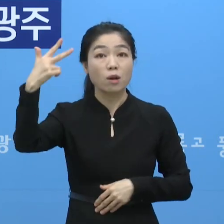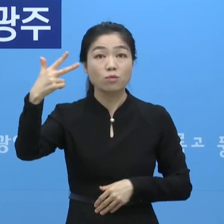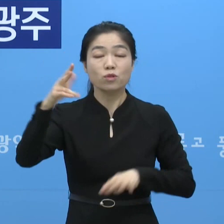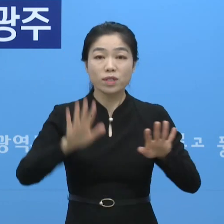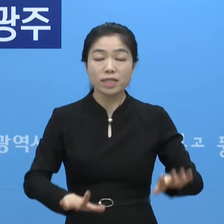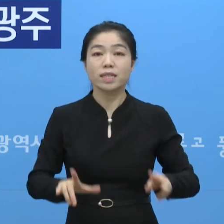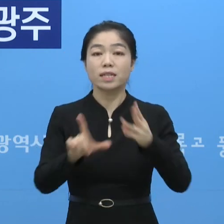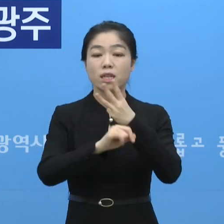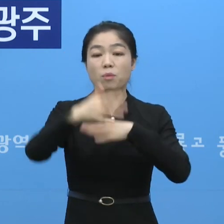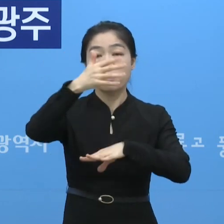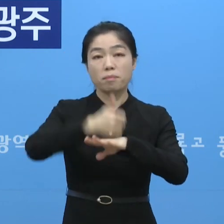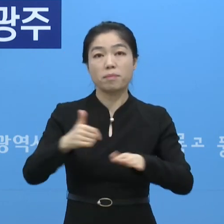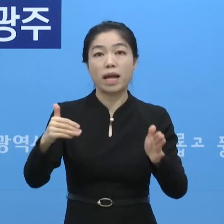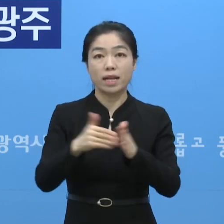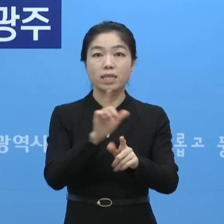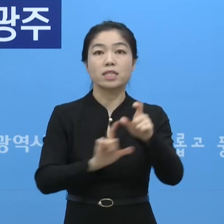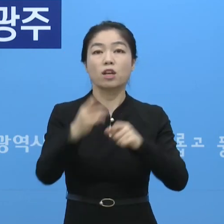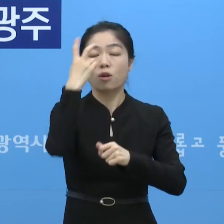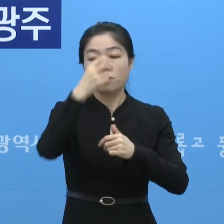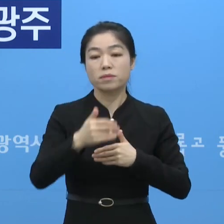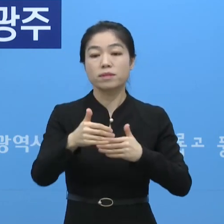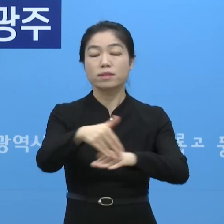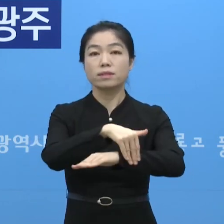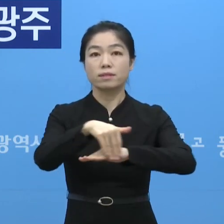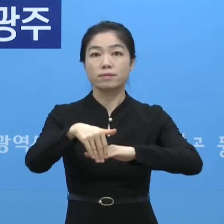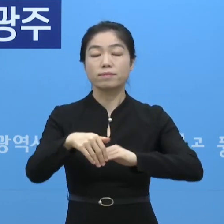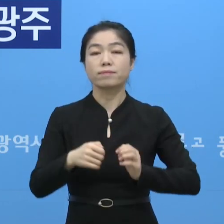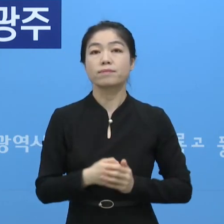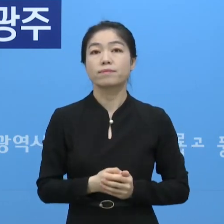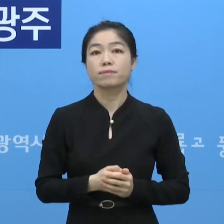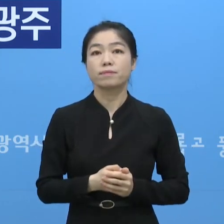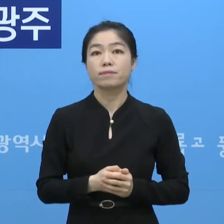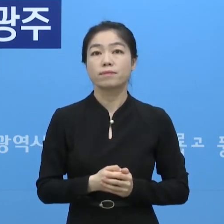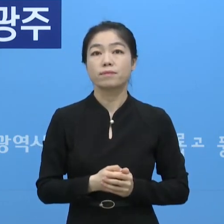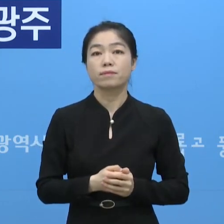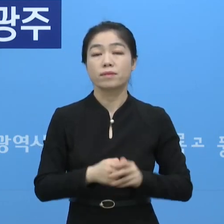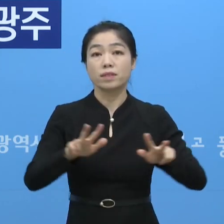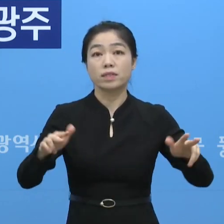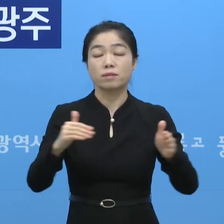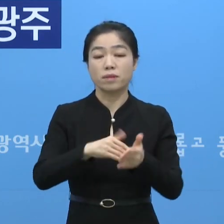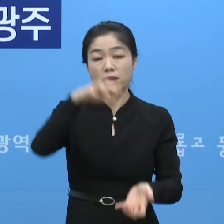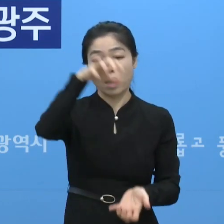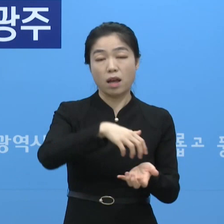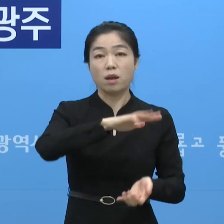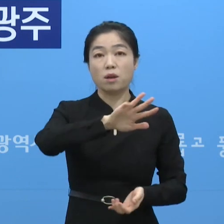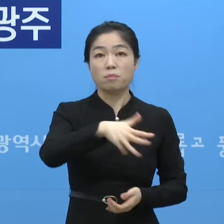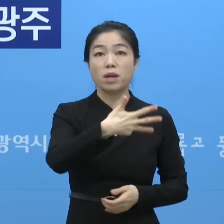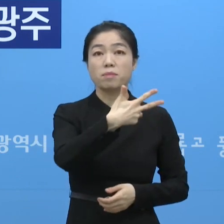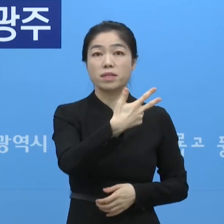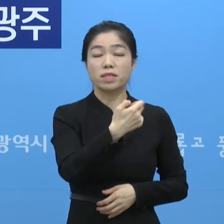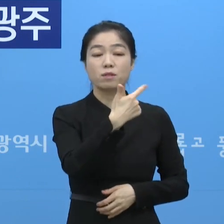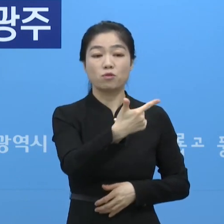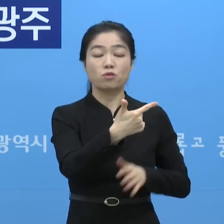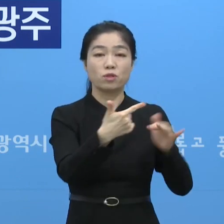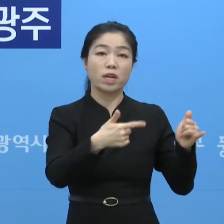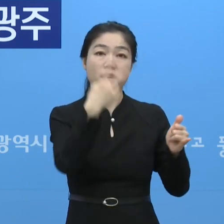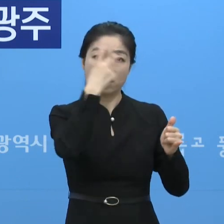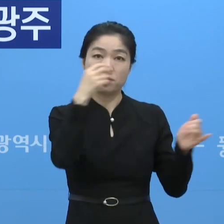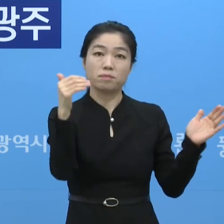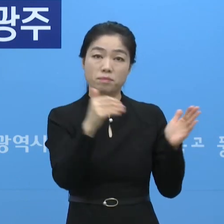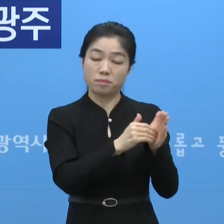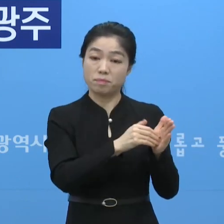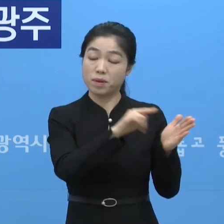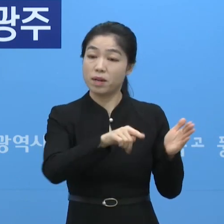이달 말까지 추가로 더 검사 진행하도록 하겠습니다. 총 현재까지 누적은 876명 검사를 해서